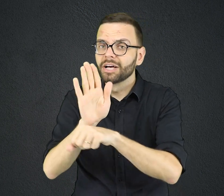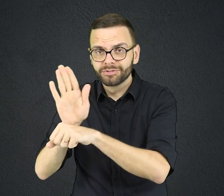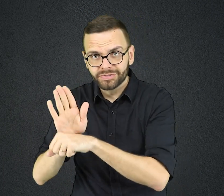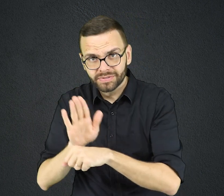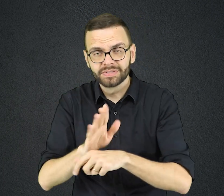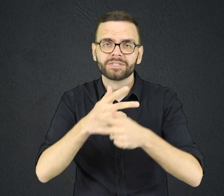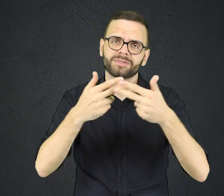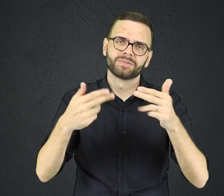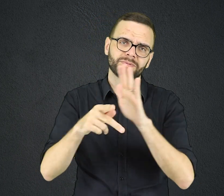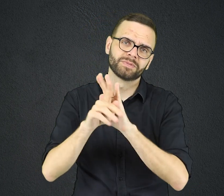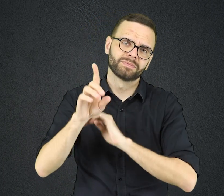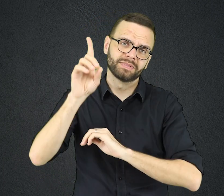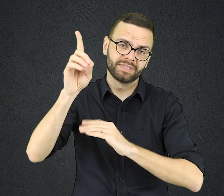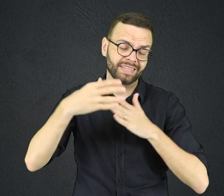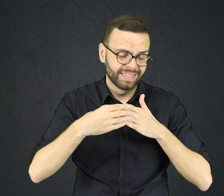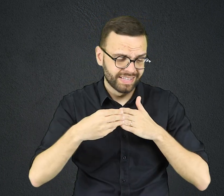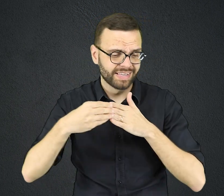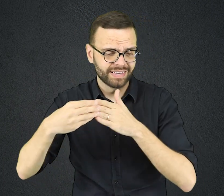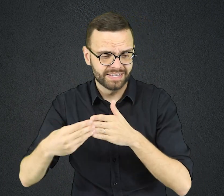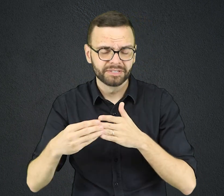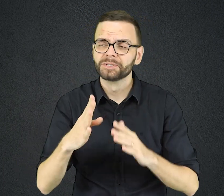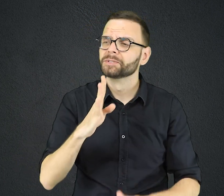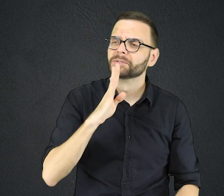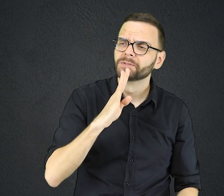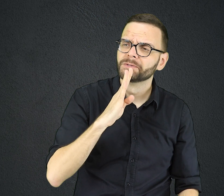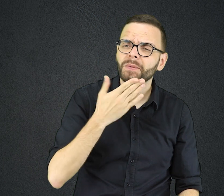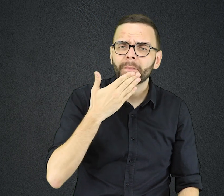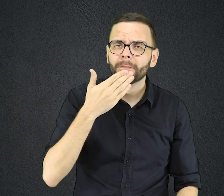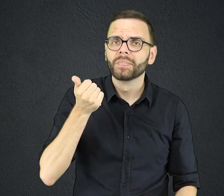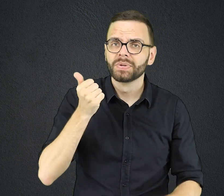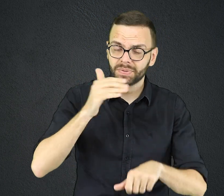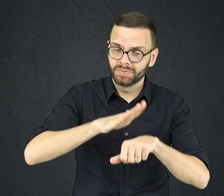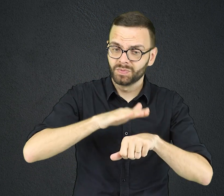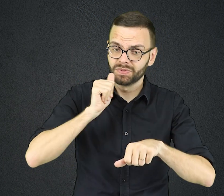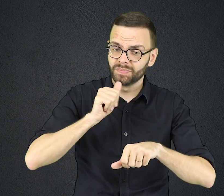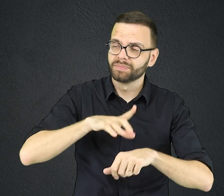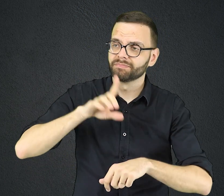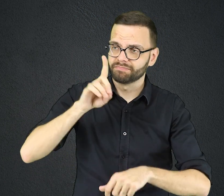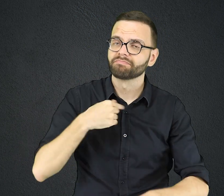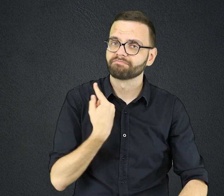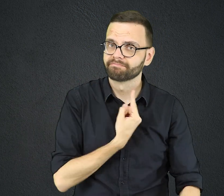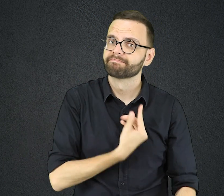Deus. Devem levar-nos a desejar conhecer melhor o chamado de Deus para a nossa vida.